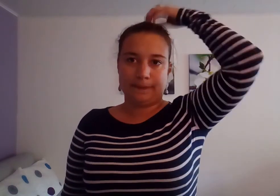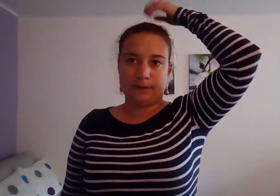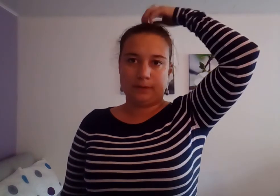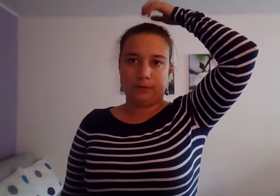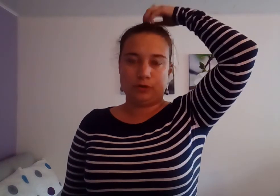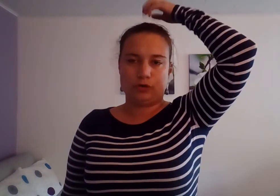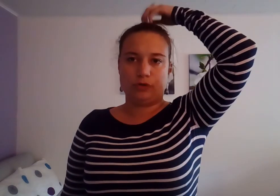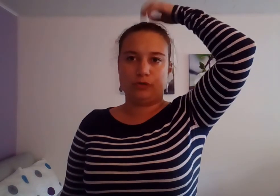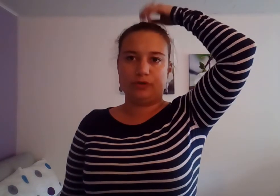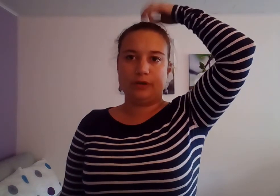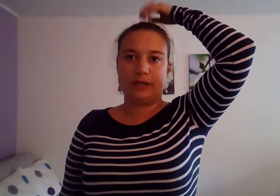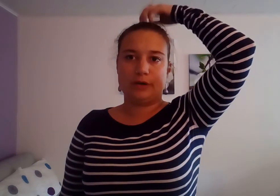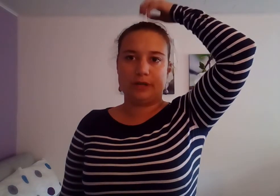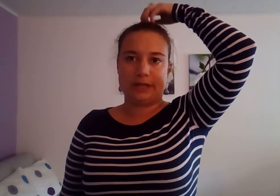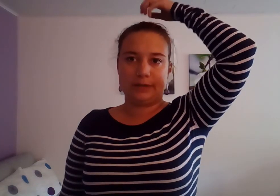Je ressens aussi de la colère.